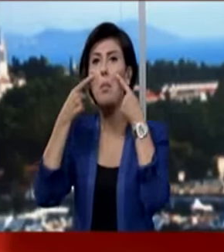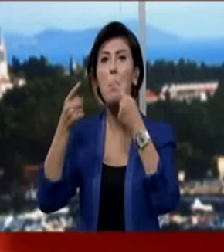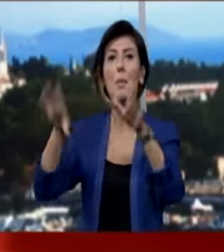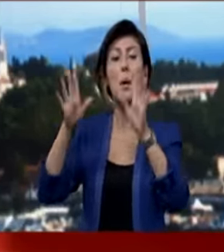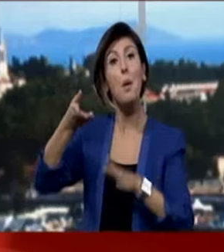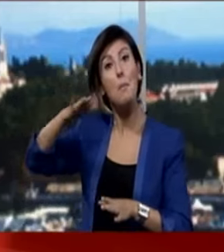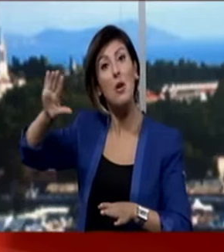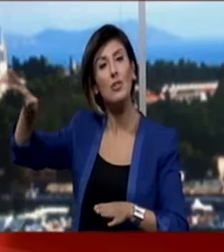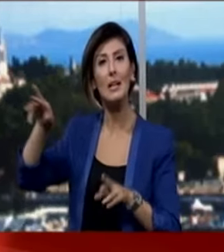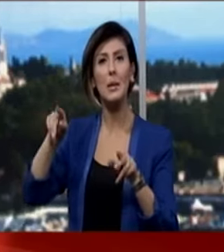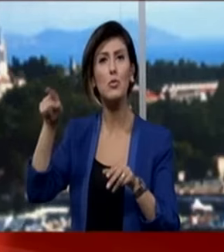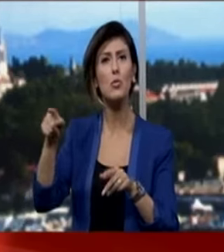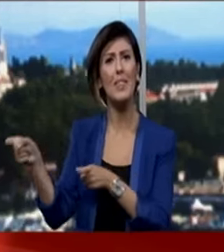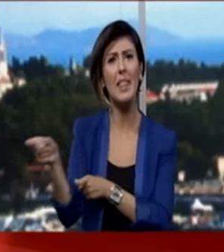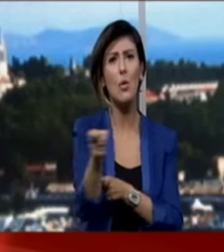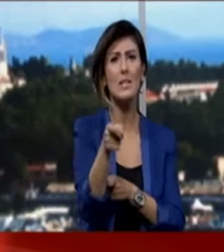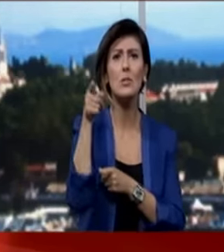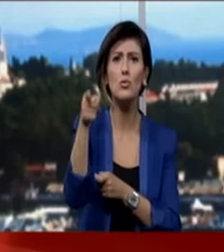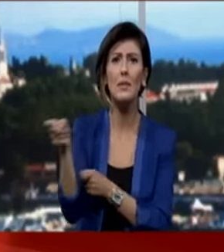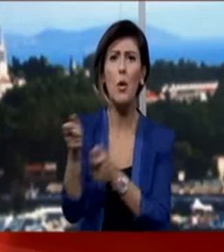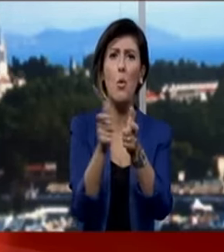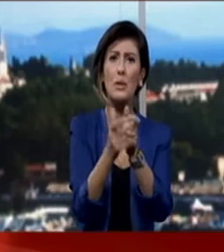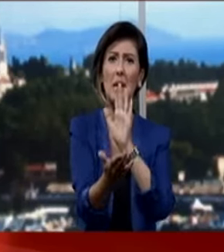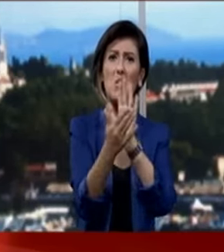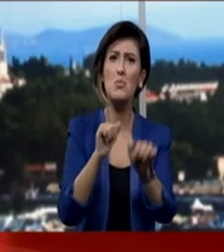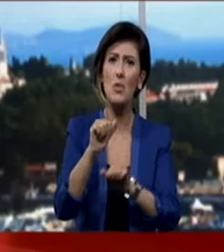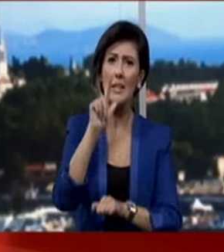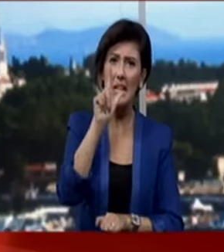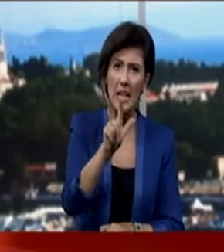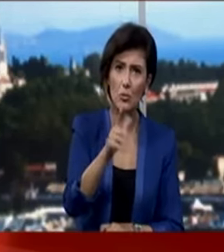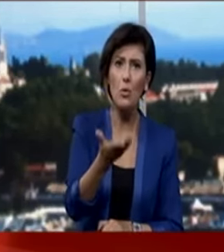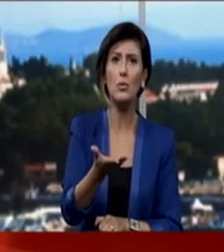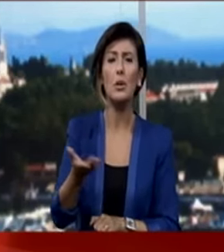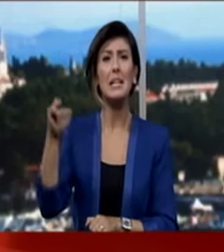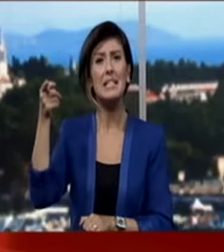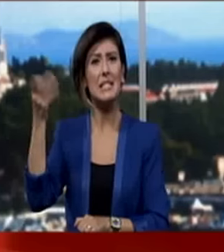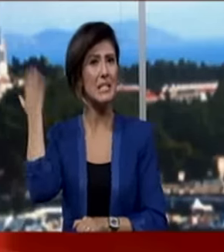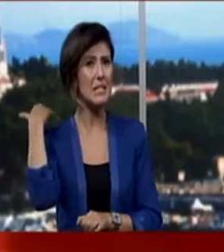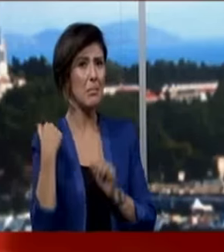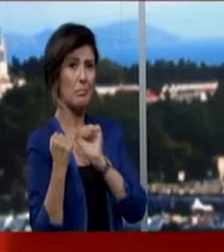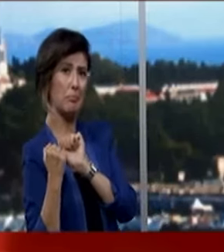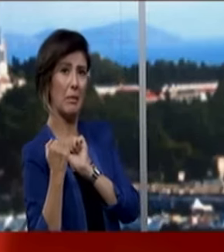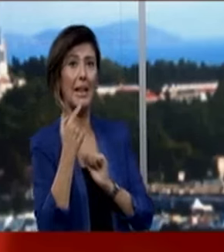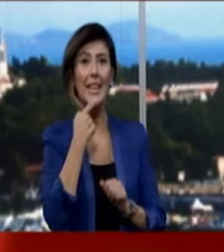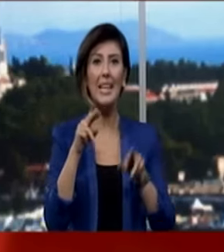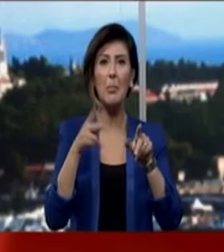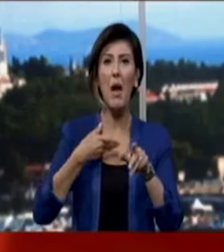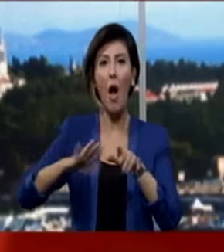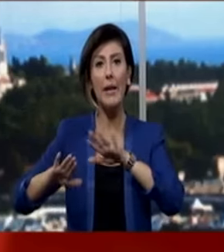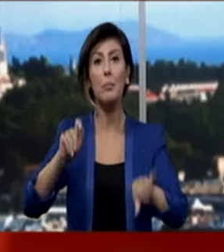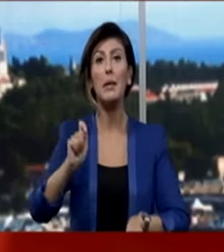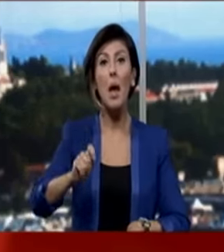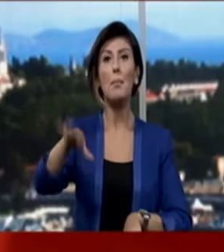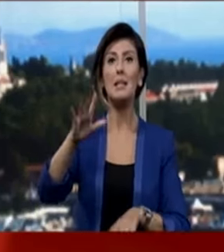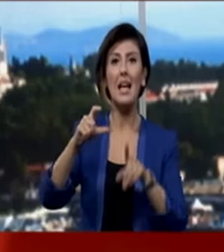terör örgütüne karşı mücadele gerekir. Bu terör örgütüne ise sırtımızı yaslarız diyenler gibi ayrım yapmaz.